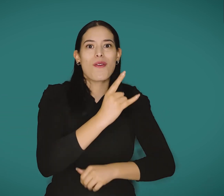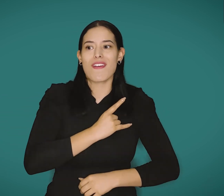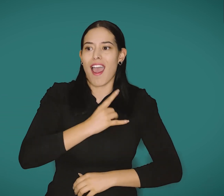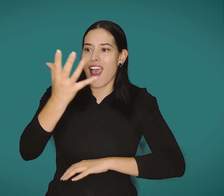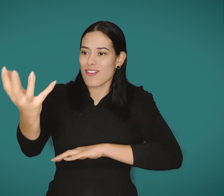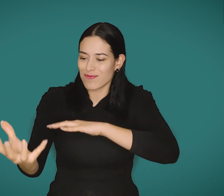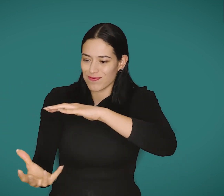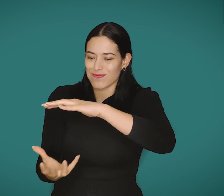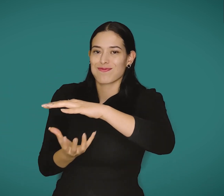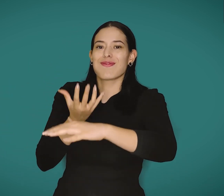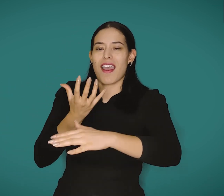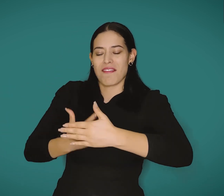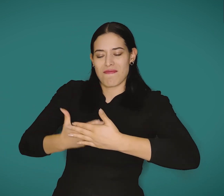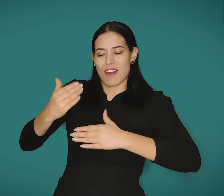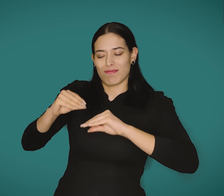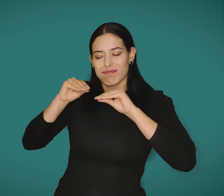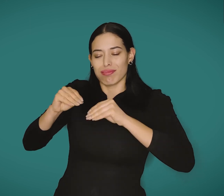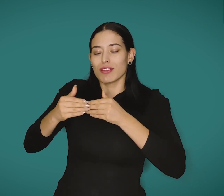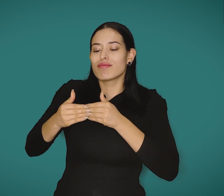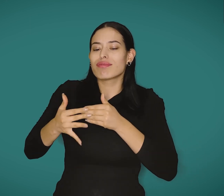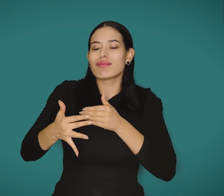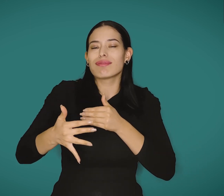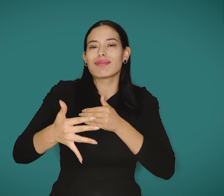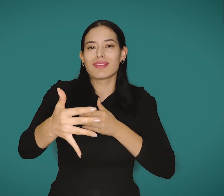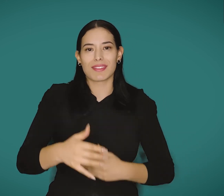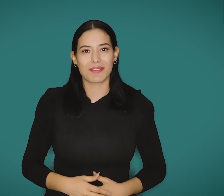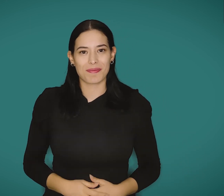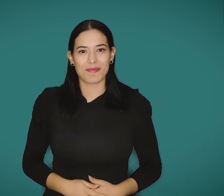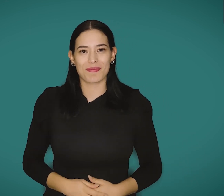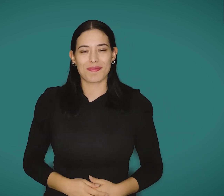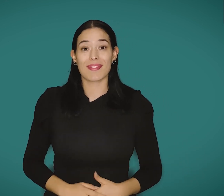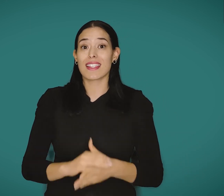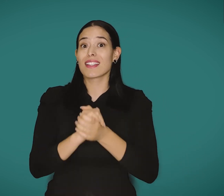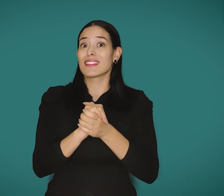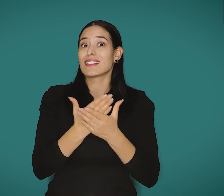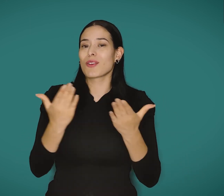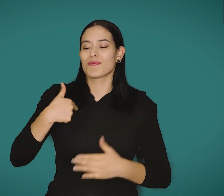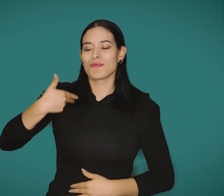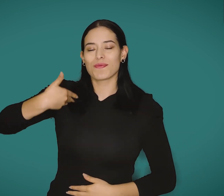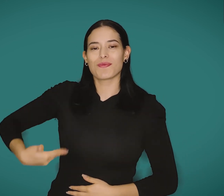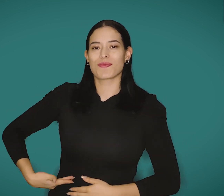Cordialmente, John Jairo Arboleda Céspedes, Rector